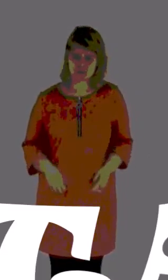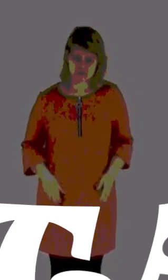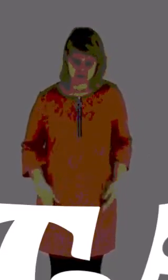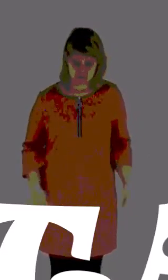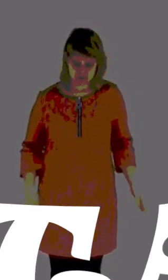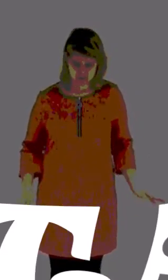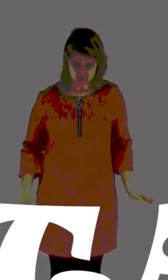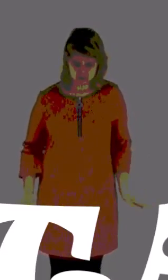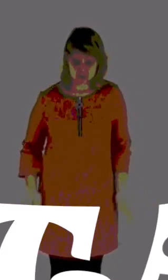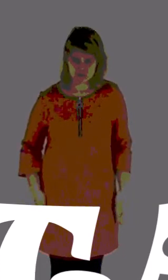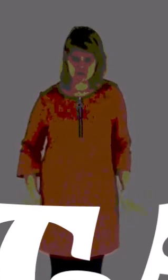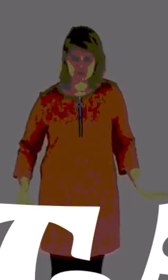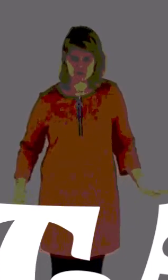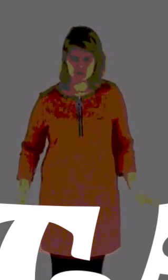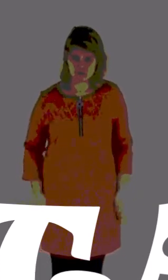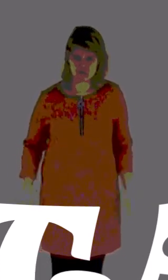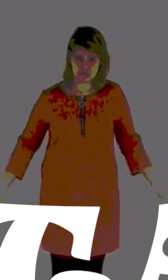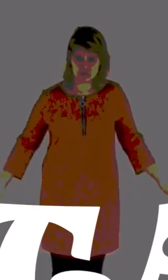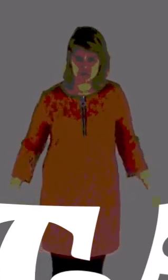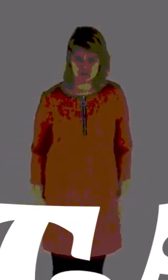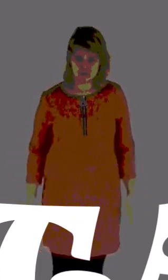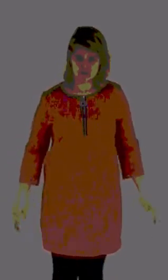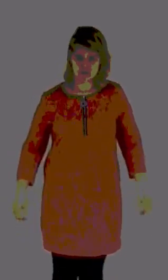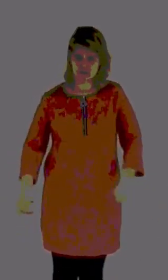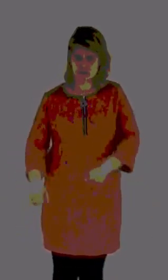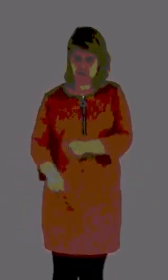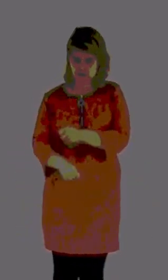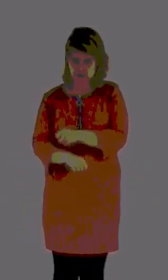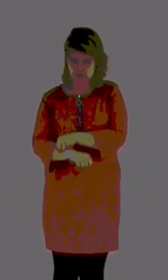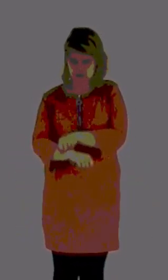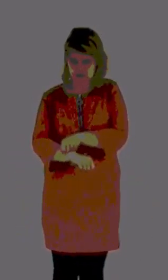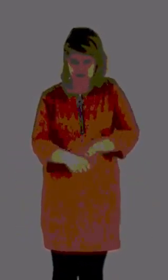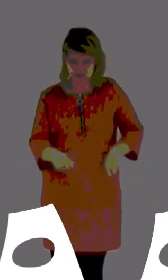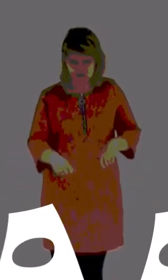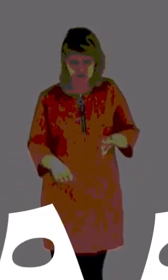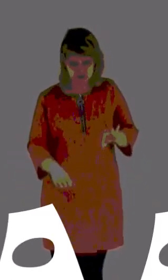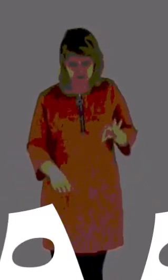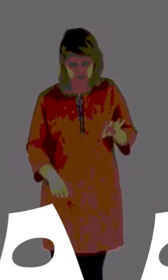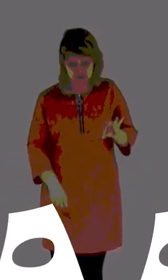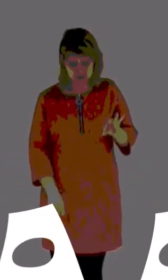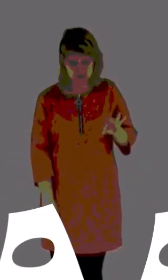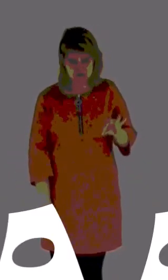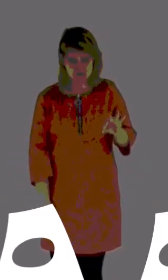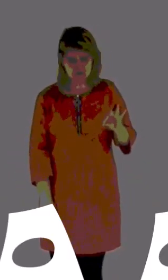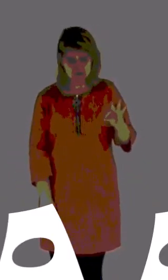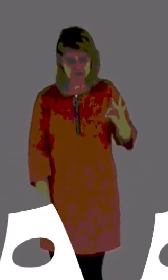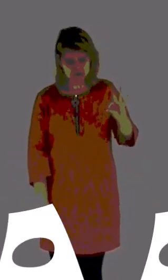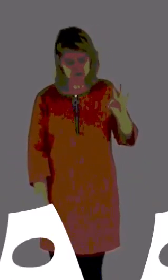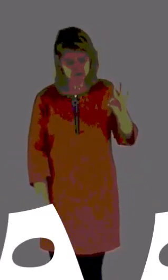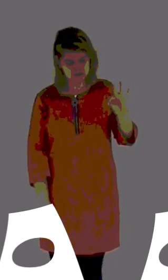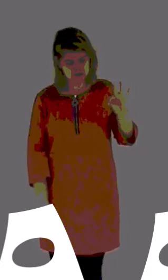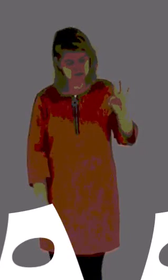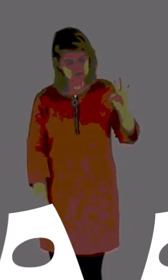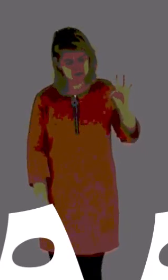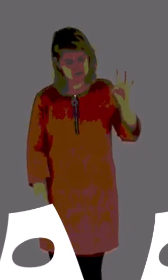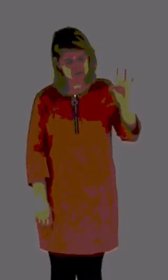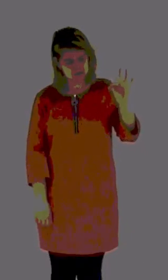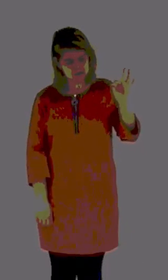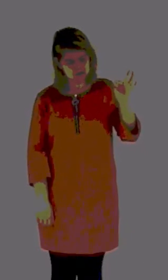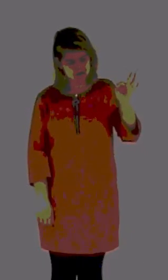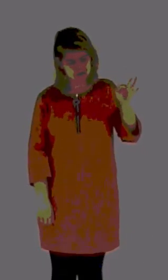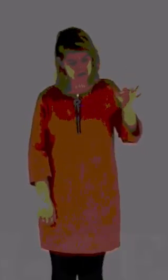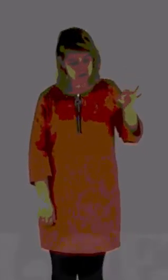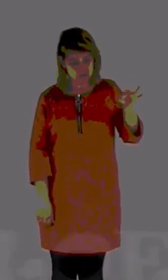Met leervlappen. En een schaapslaat. Met